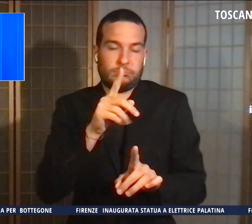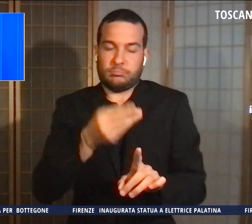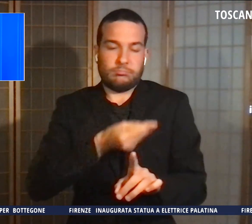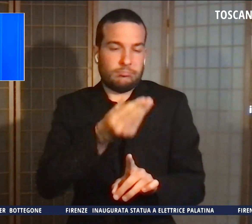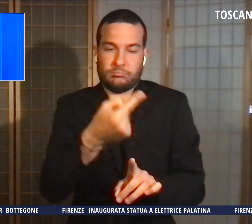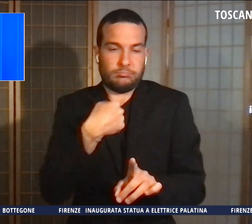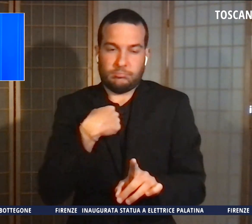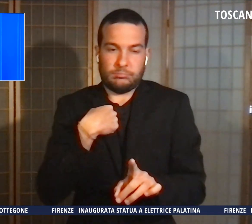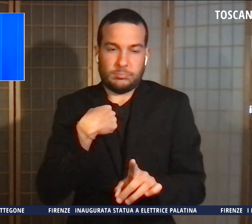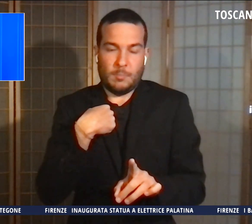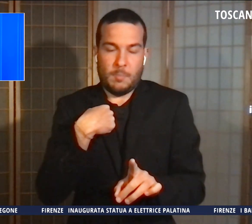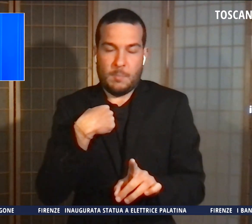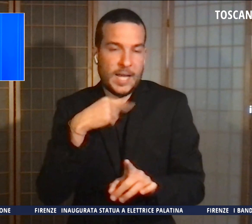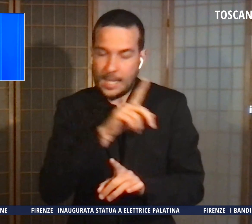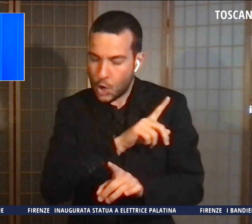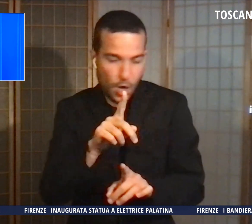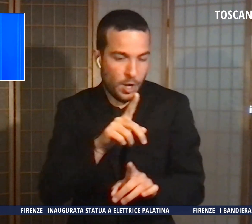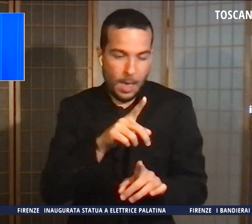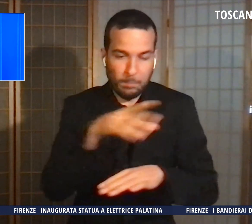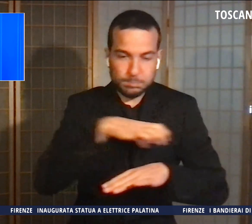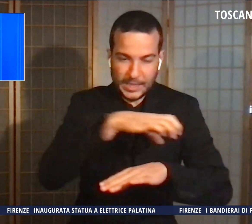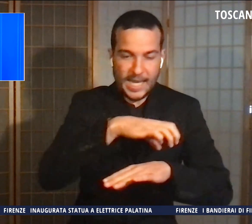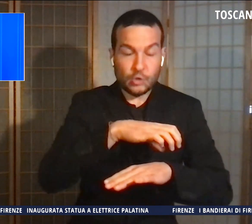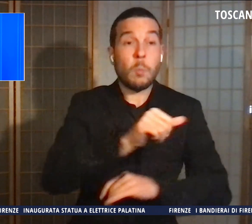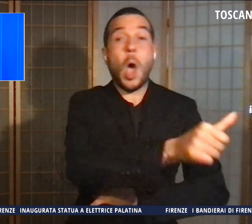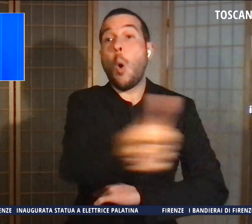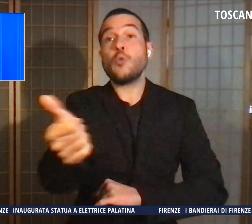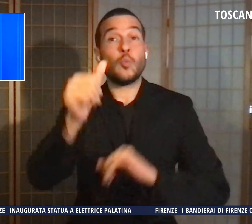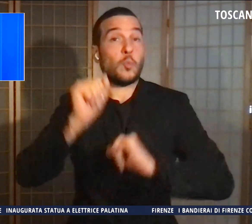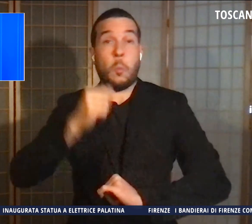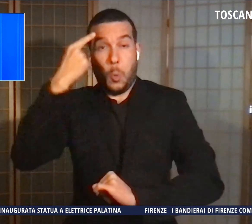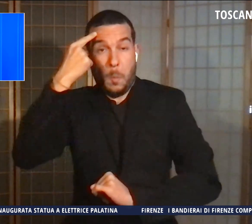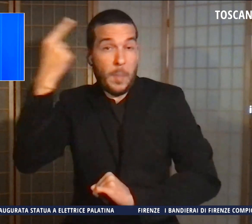Ministro. Detto ciò, ognuno può ipotizzare ciò che ritiene.